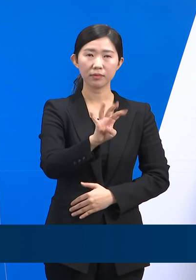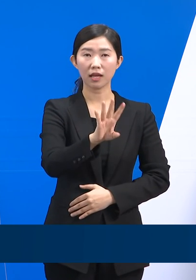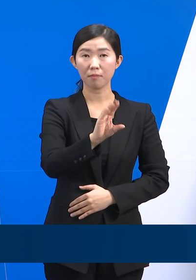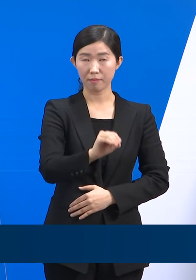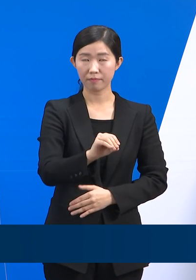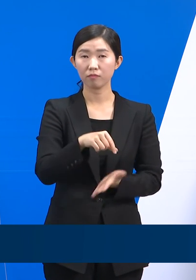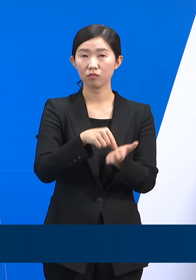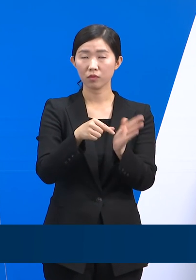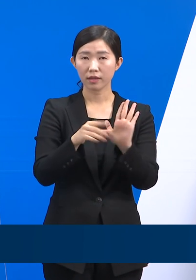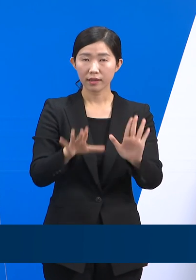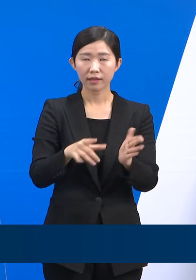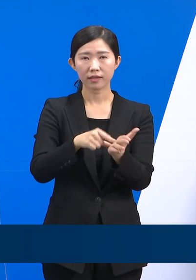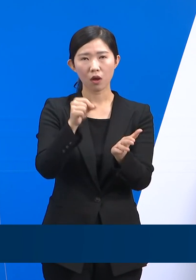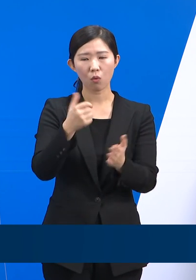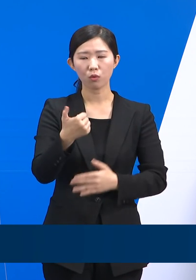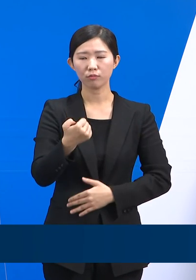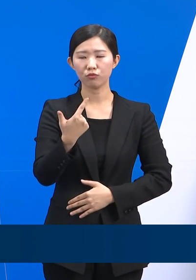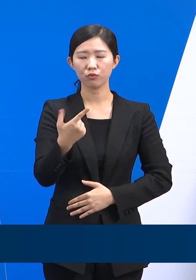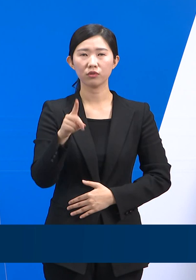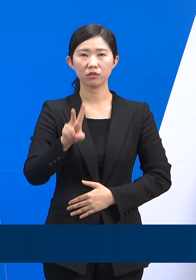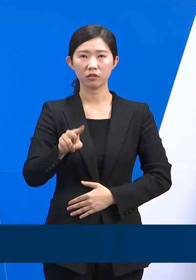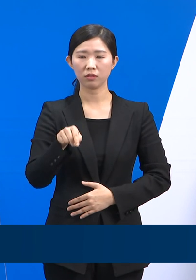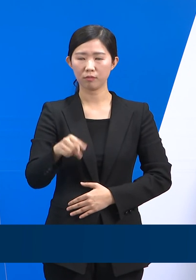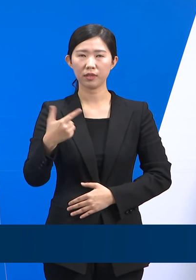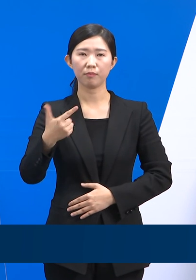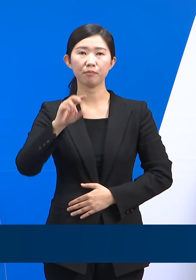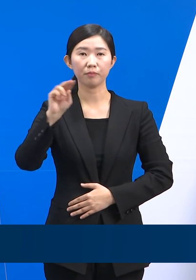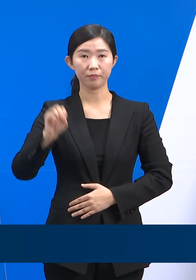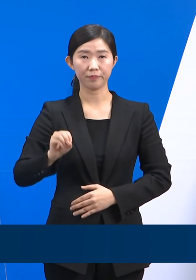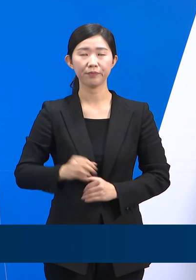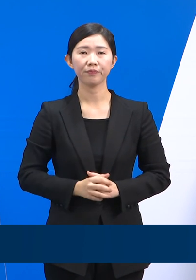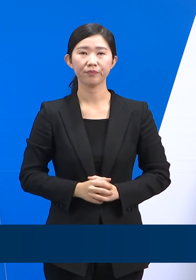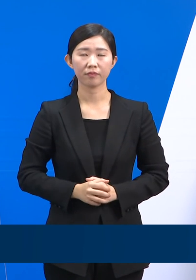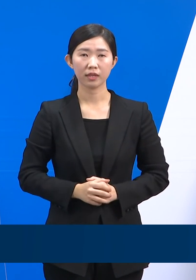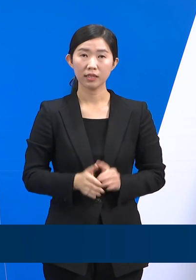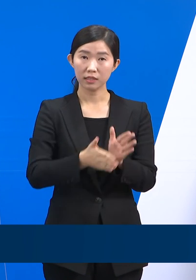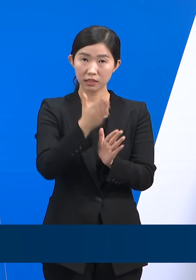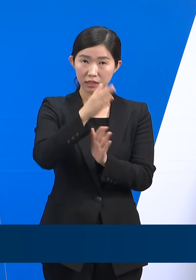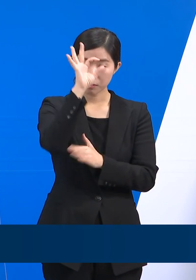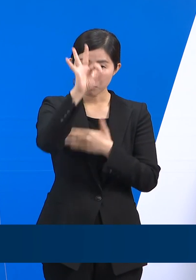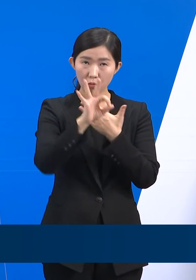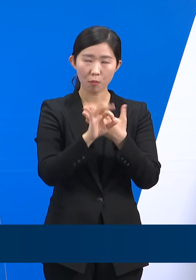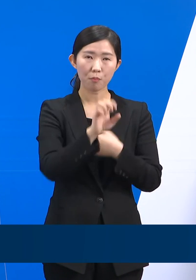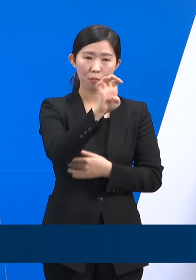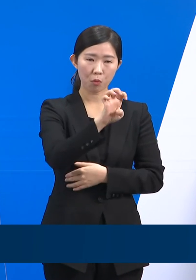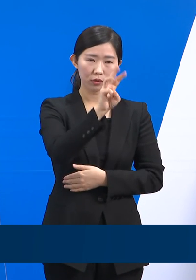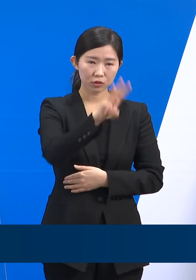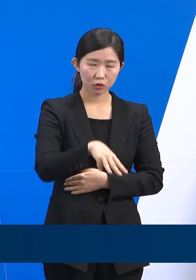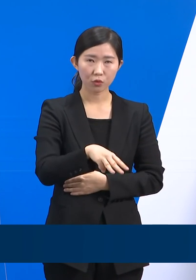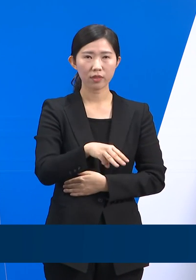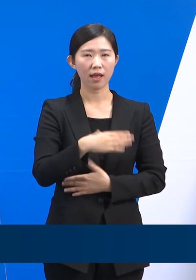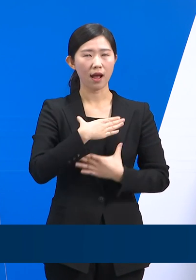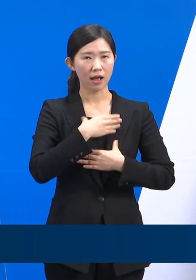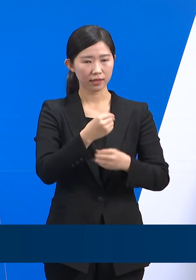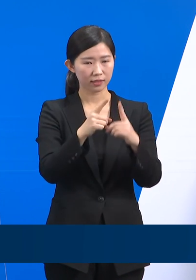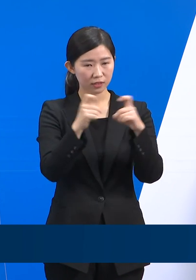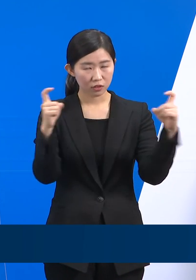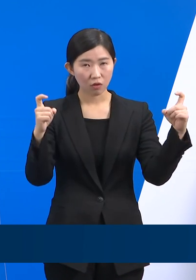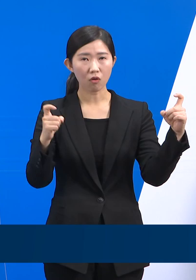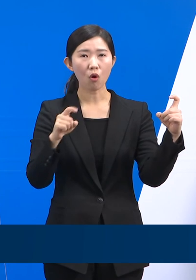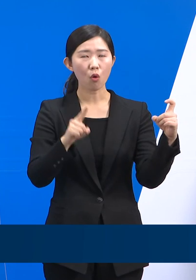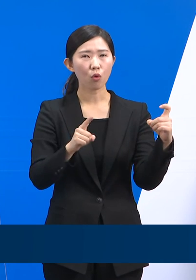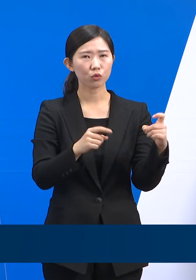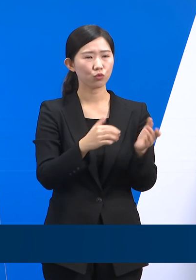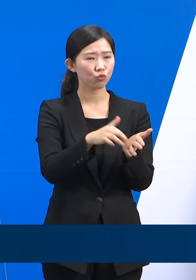접종률은 56.2%입니다. 시군별로는 포천, 동두천, 안성 등이 60% 이상으로 높게 나타났으며 하남, 성남,